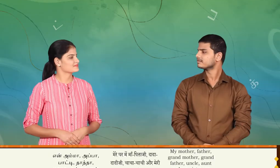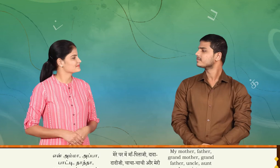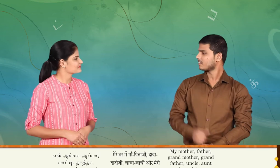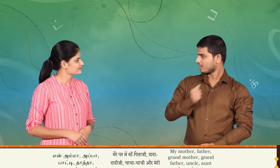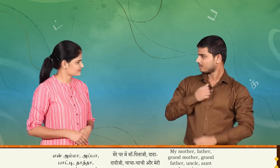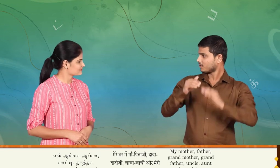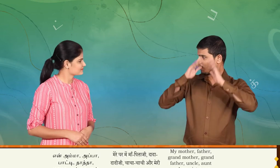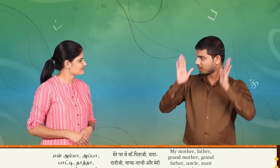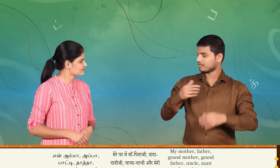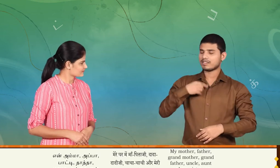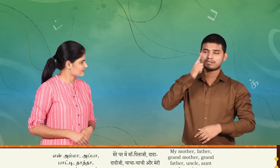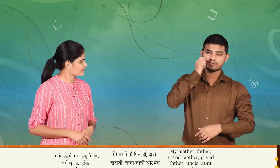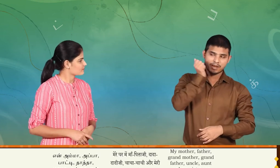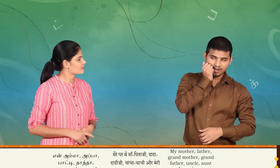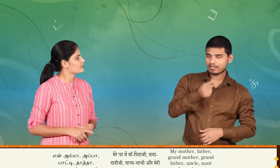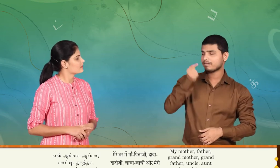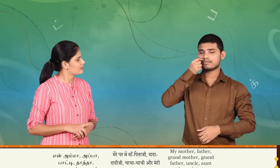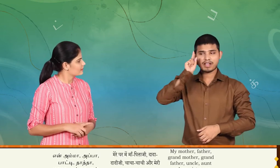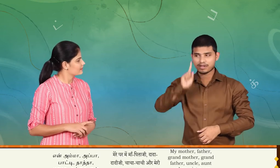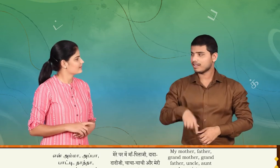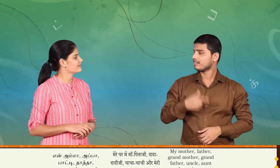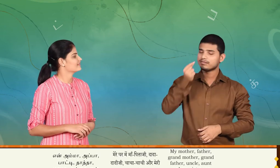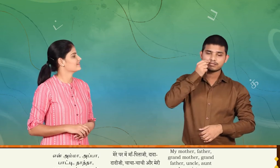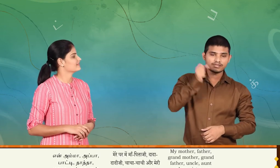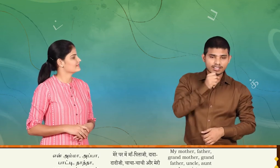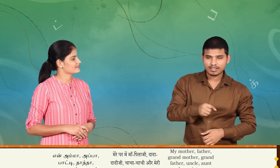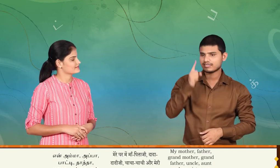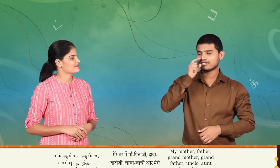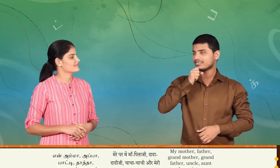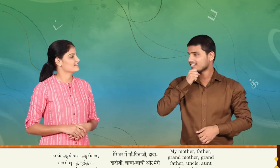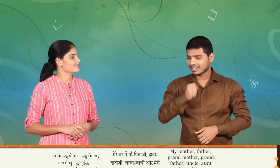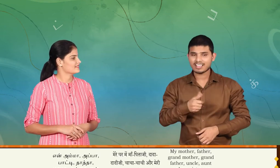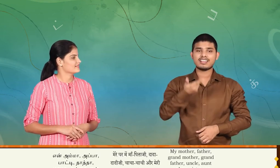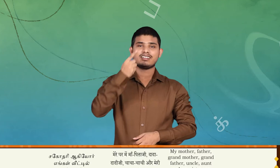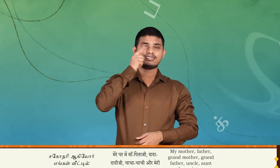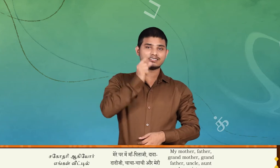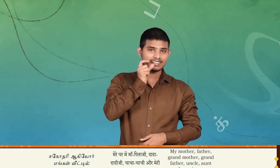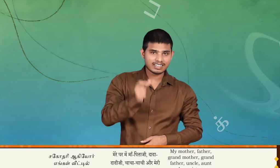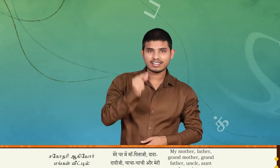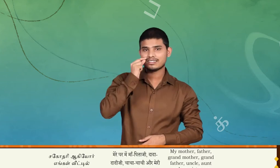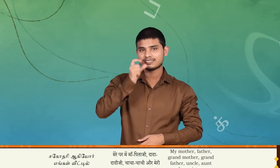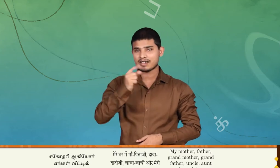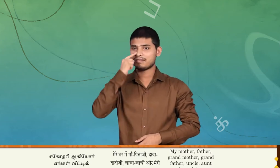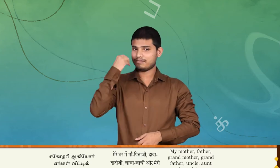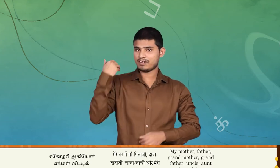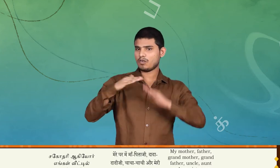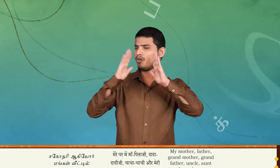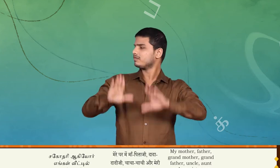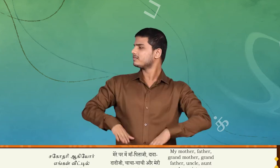என் அம்மா, அப்பா, பாடி, தாதா, மாமா, அத்தை என் சகோதிரி ஆகியோர் எங்கள் வீட்டில்